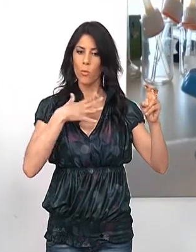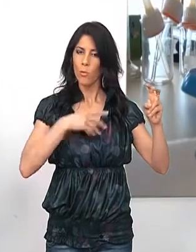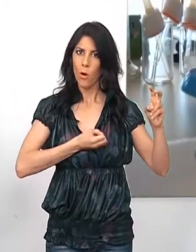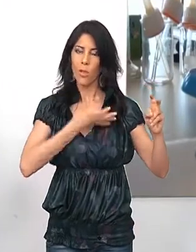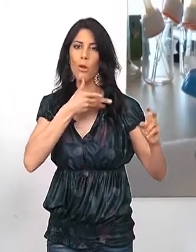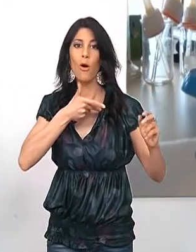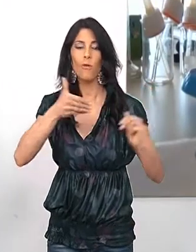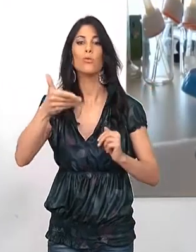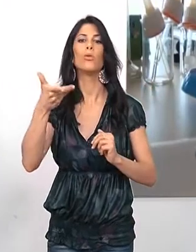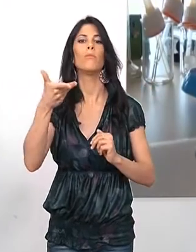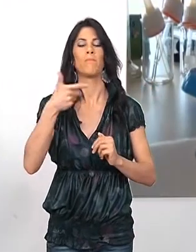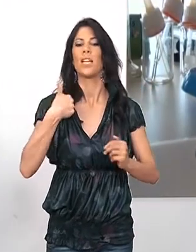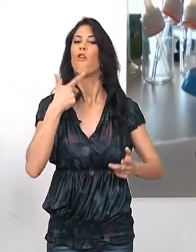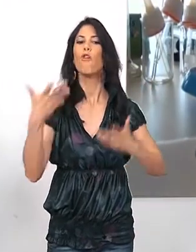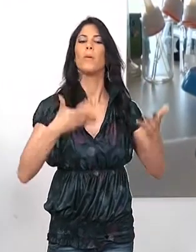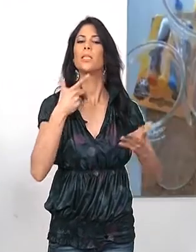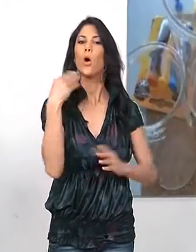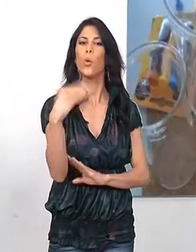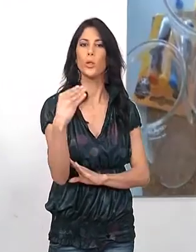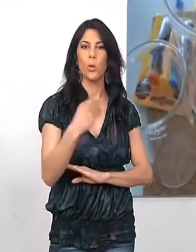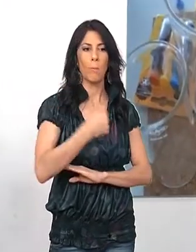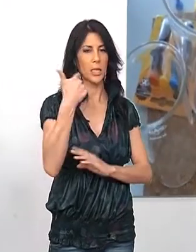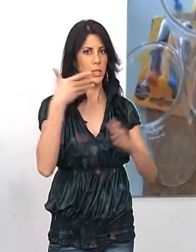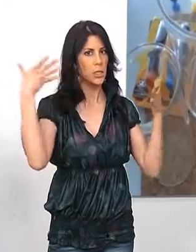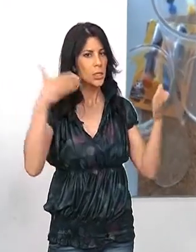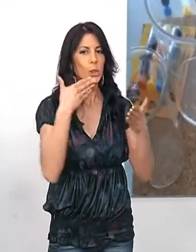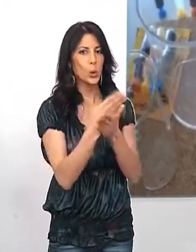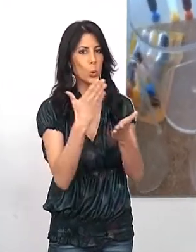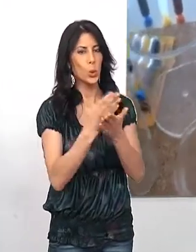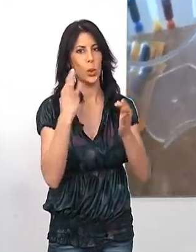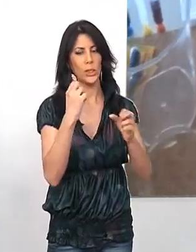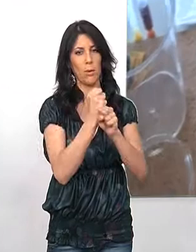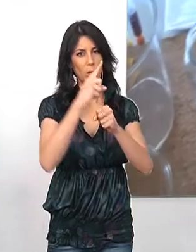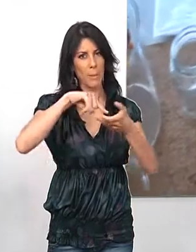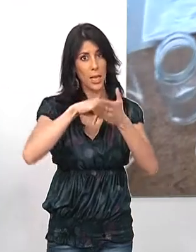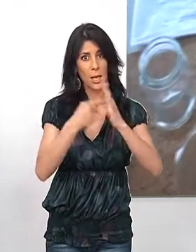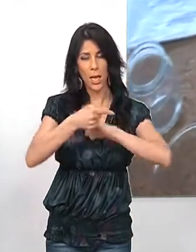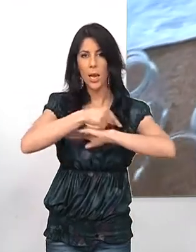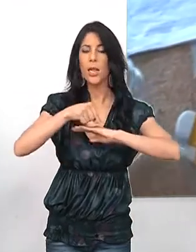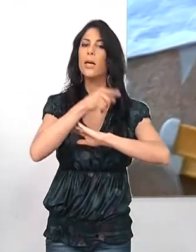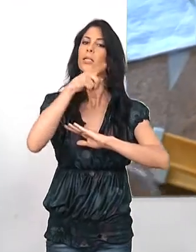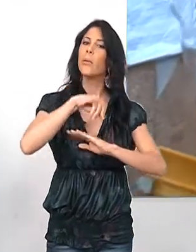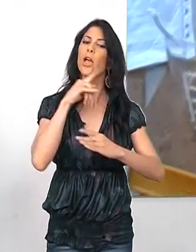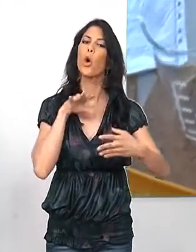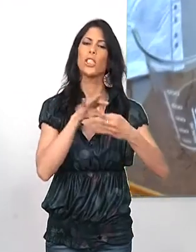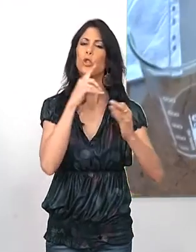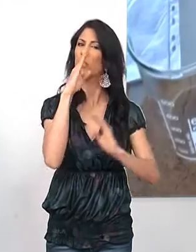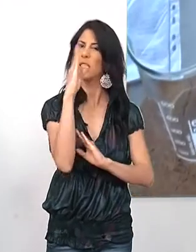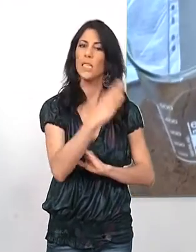al espacio pretenden fomentar que la juventud se anime por entrar en estudios y trabajos de ingeniería. Por ello, incluyen una conexión